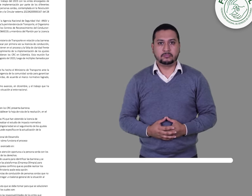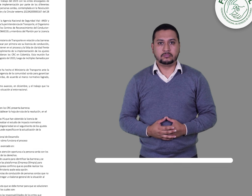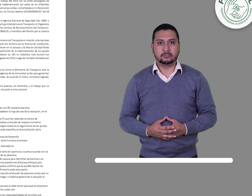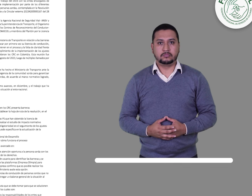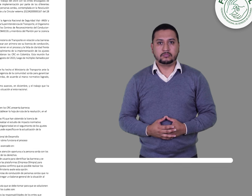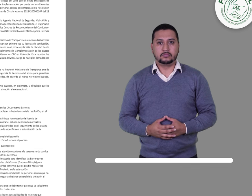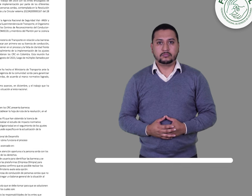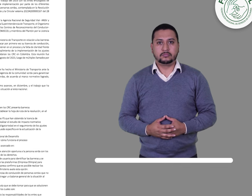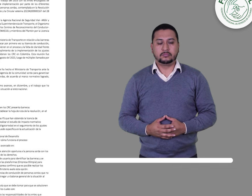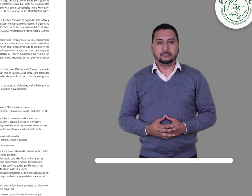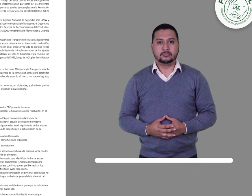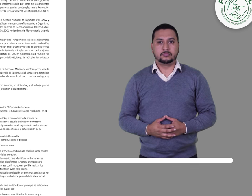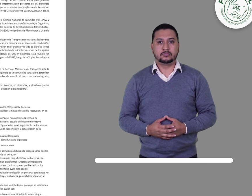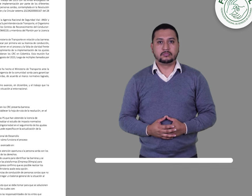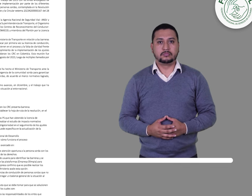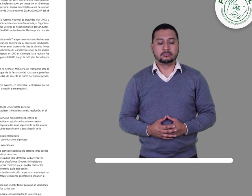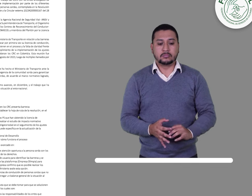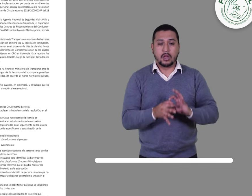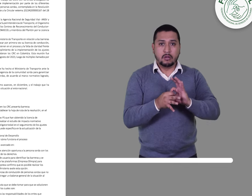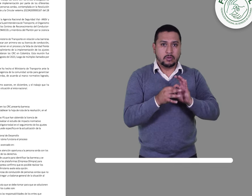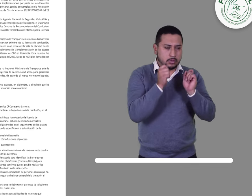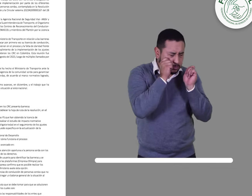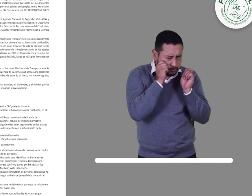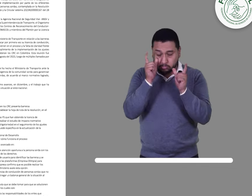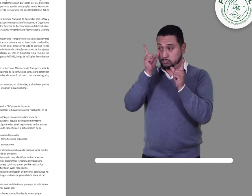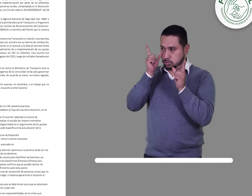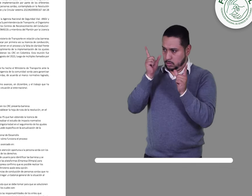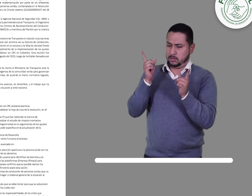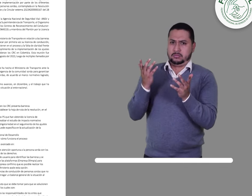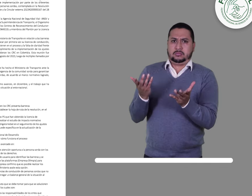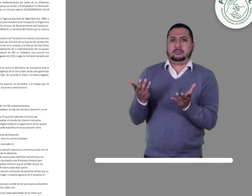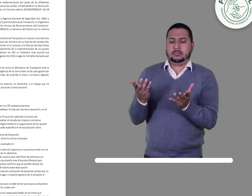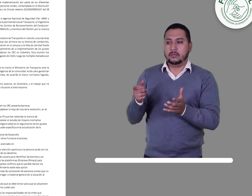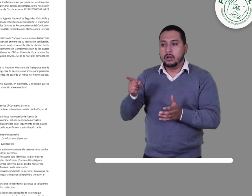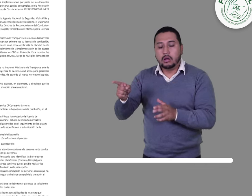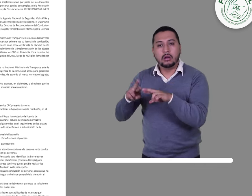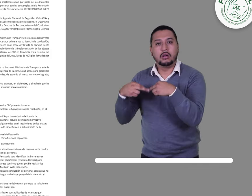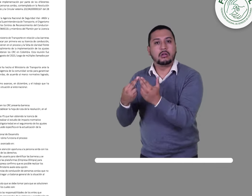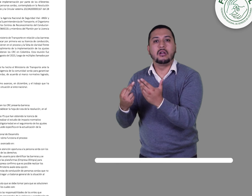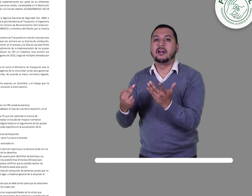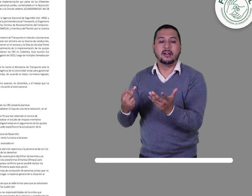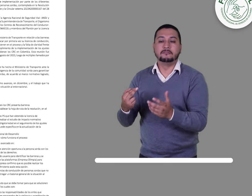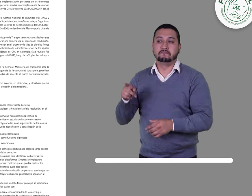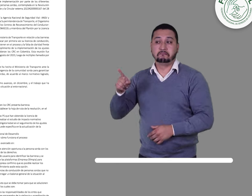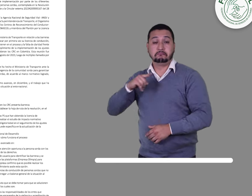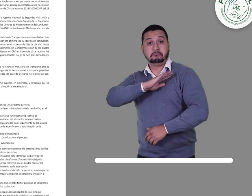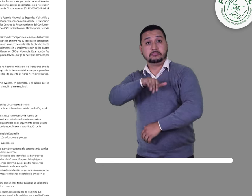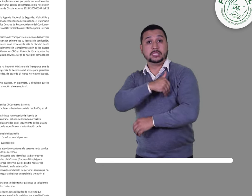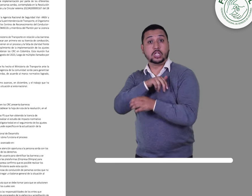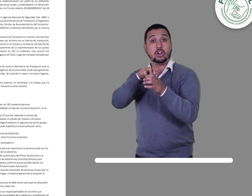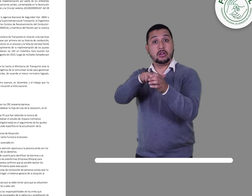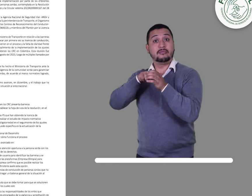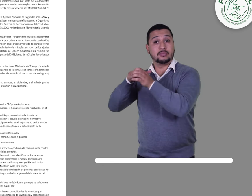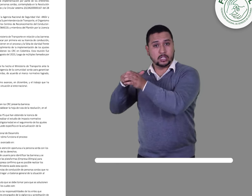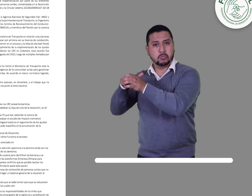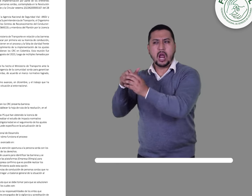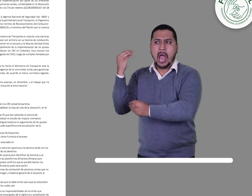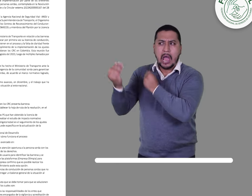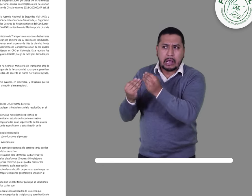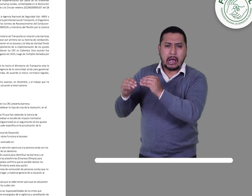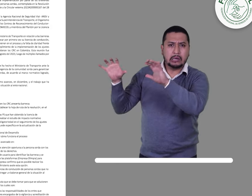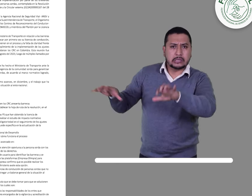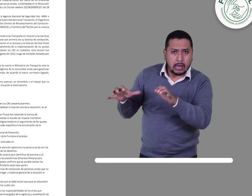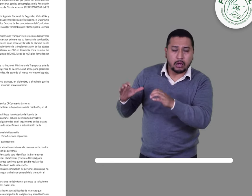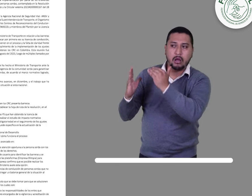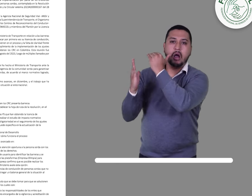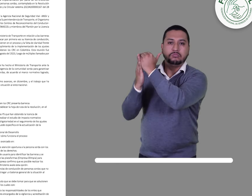Con asombro, en la reunión se recibieron los avances que ha hecho el Ministerio de Transporte ante la situación expuesta en